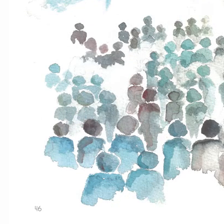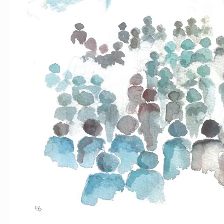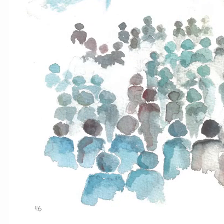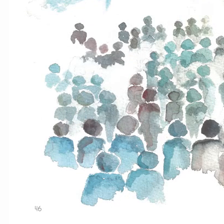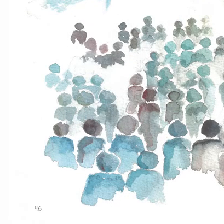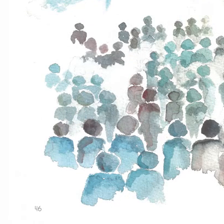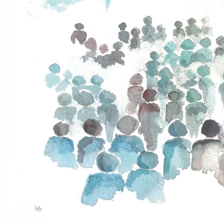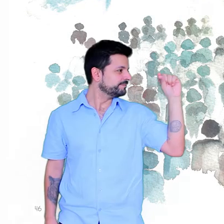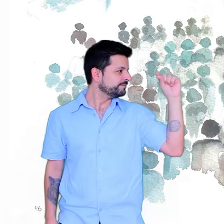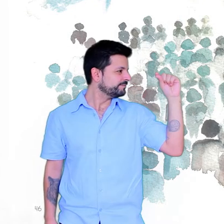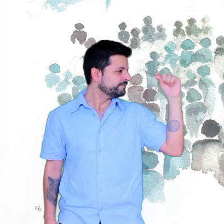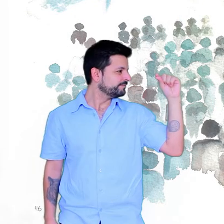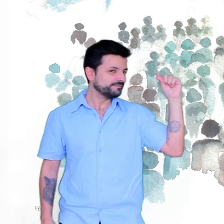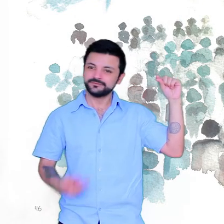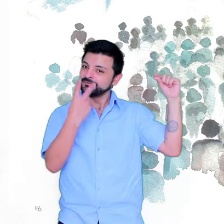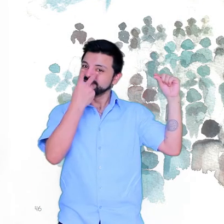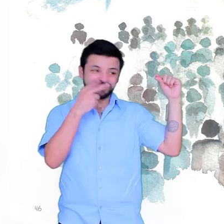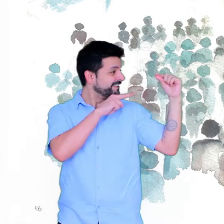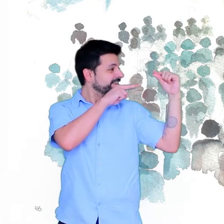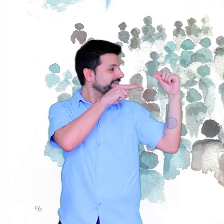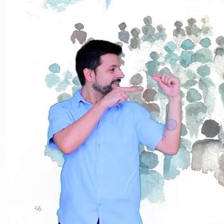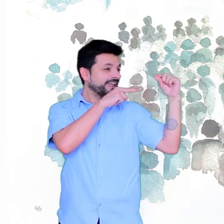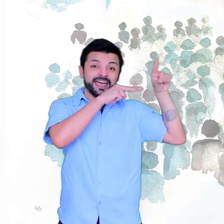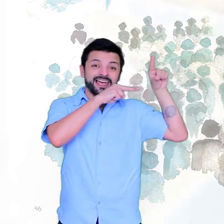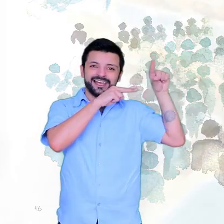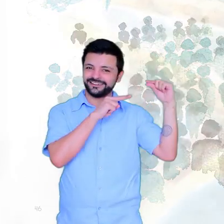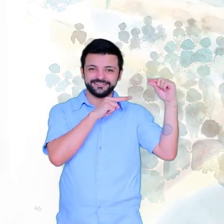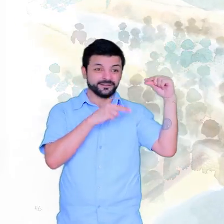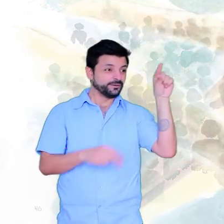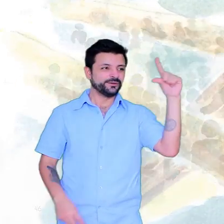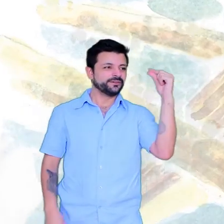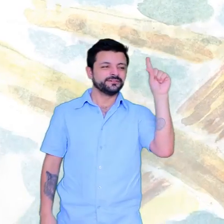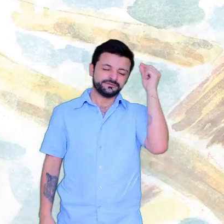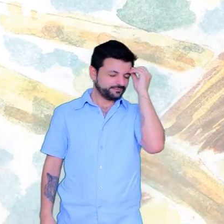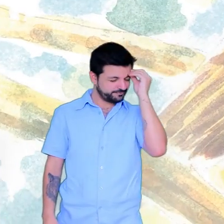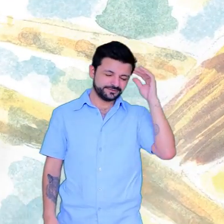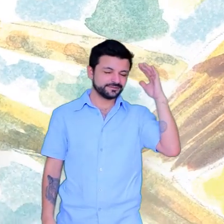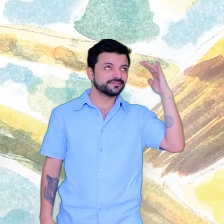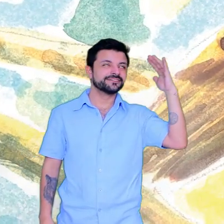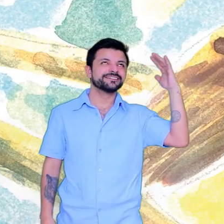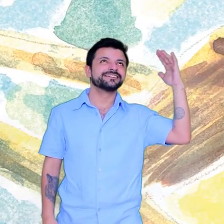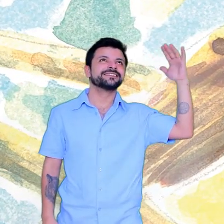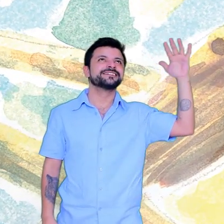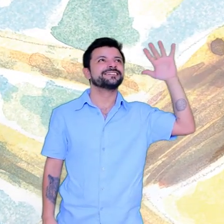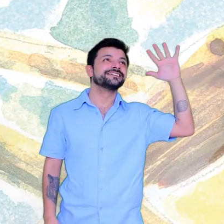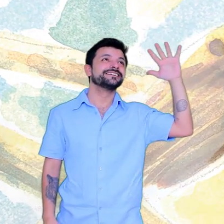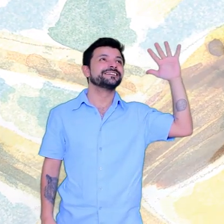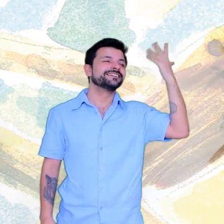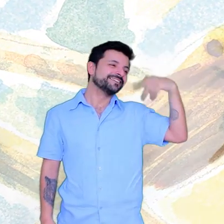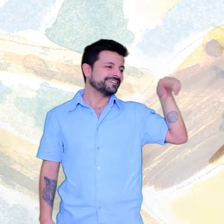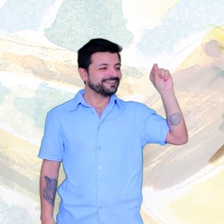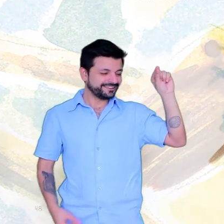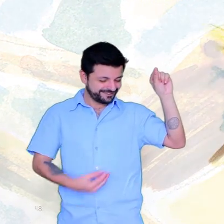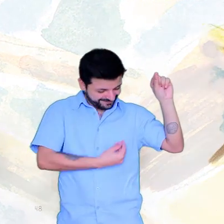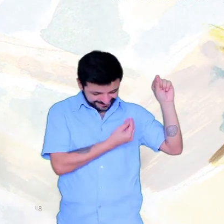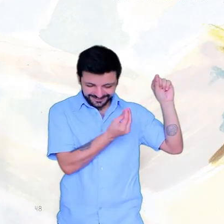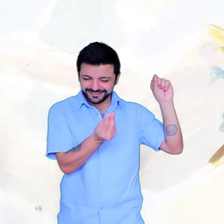Te vi Bem te vi Um sonho lindo Bem te vi Me acorda